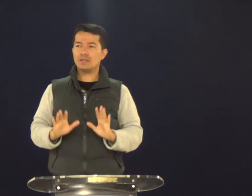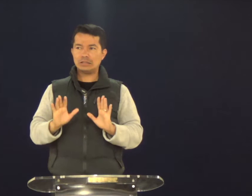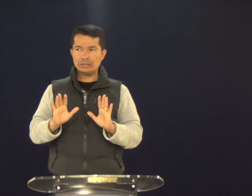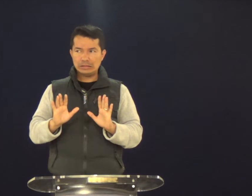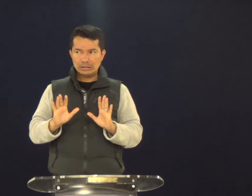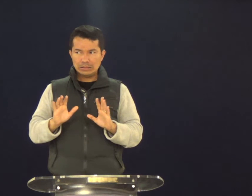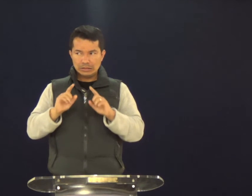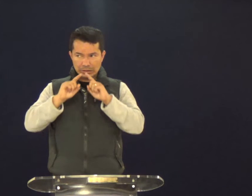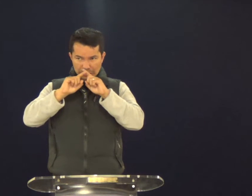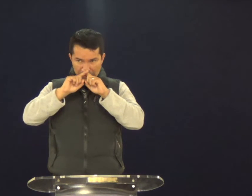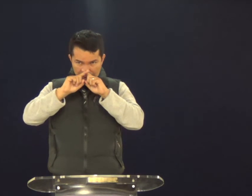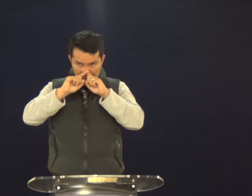gera fruto.